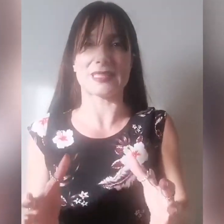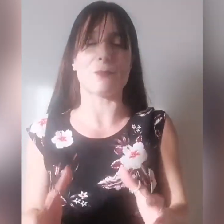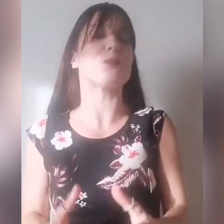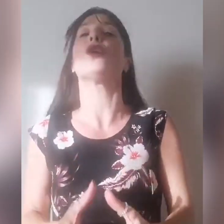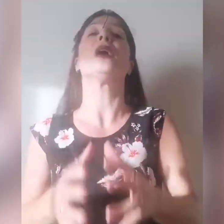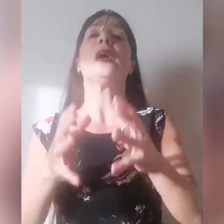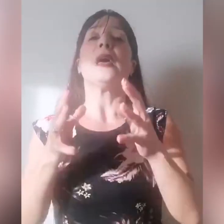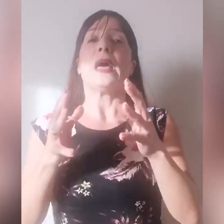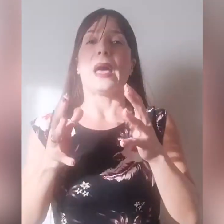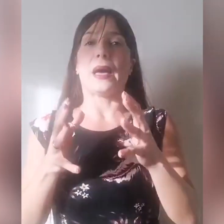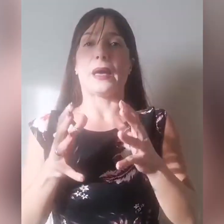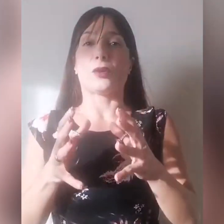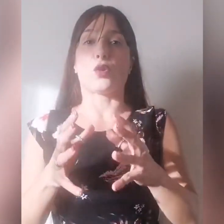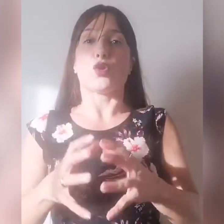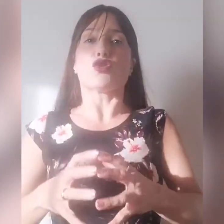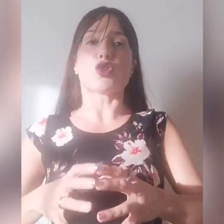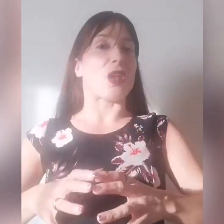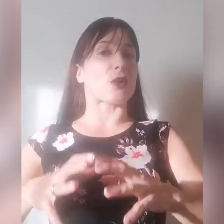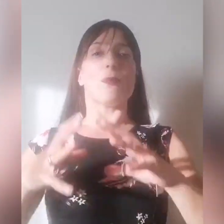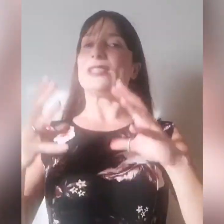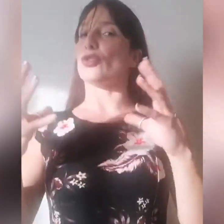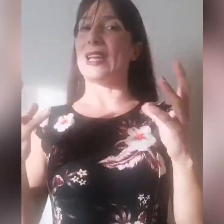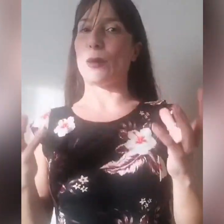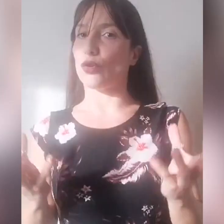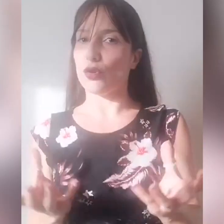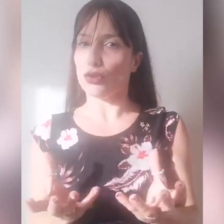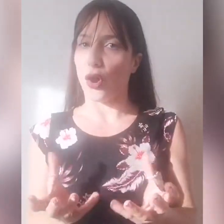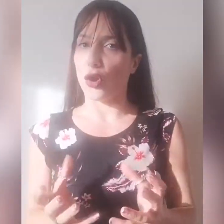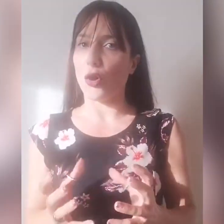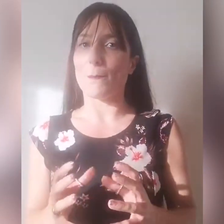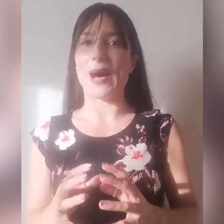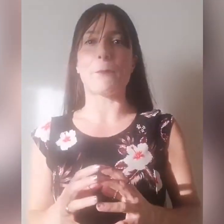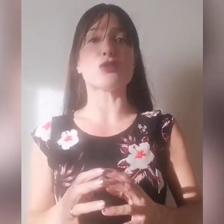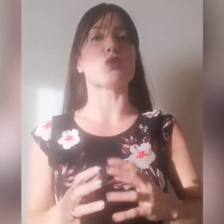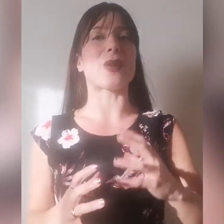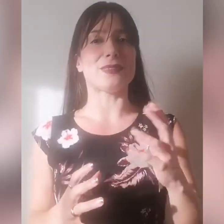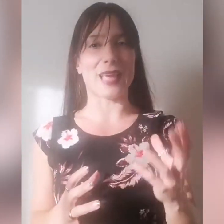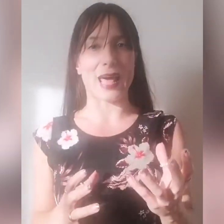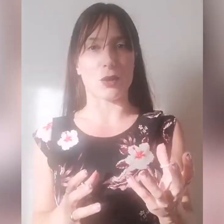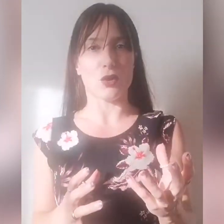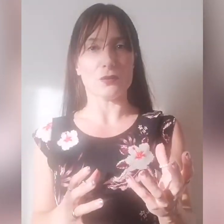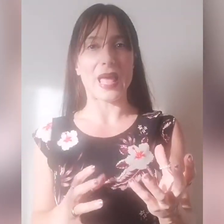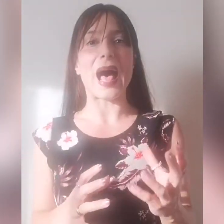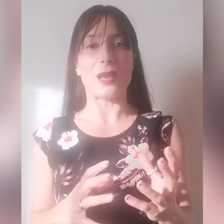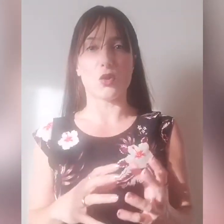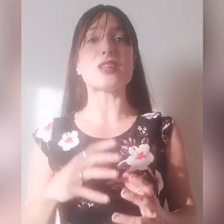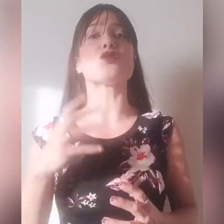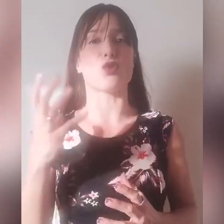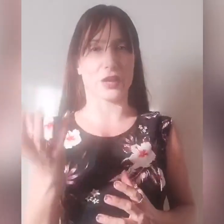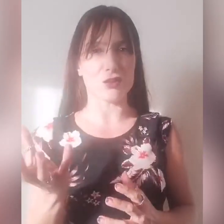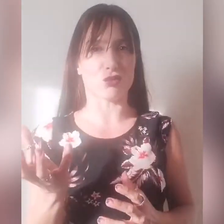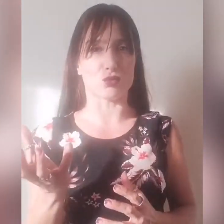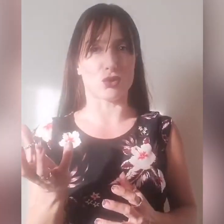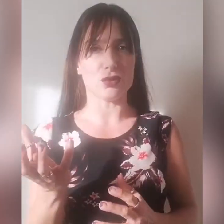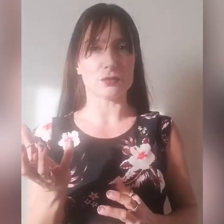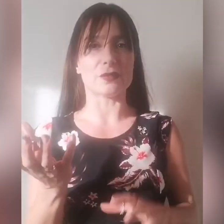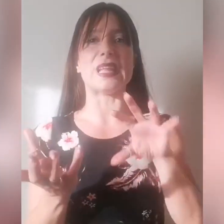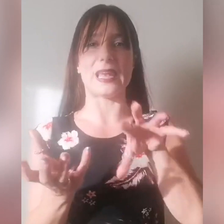esempio conosco l'argomento dell'autocontrollo ma posso praticarlo, allora sono cresciuto nell